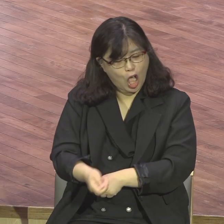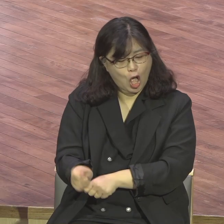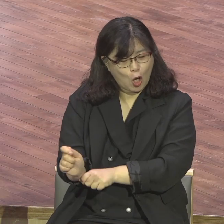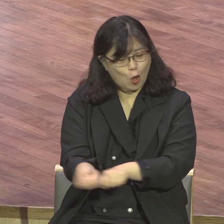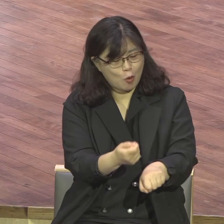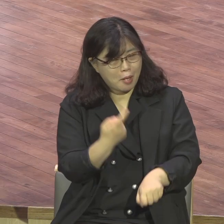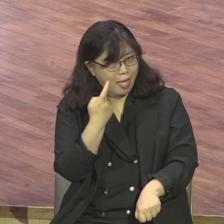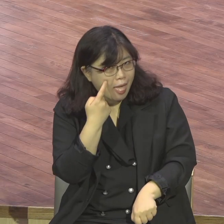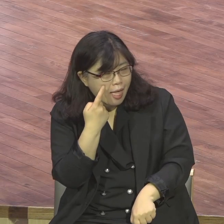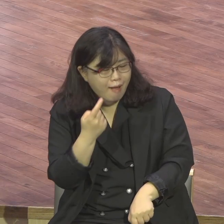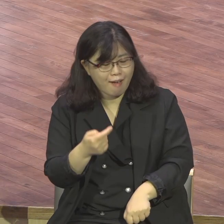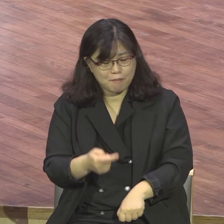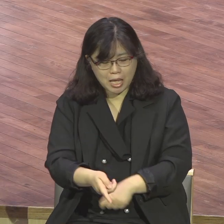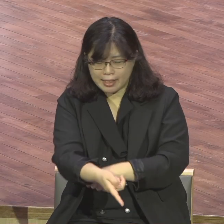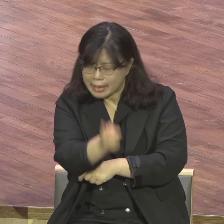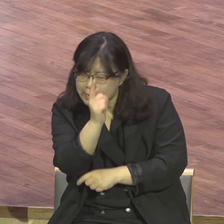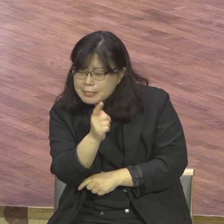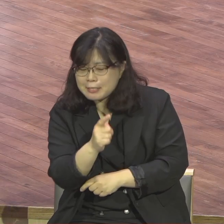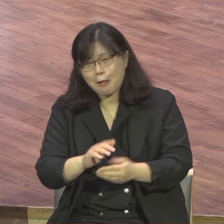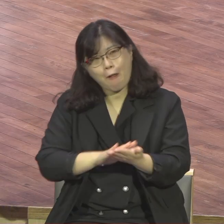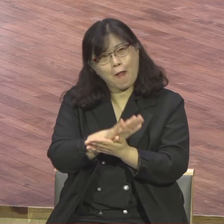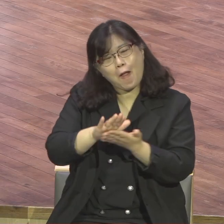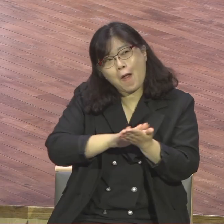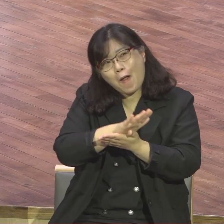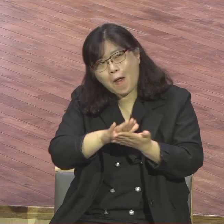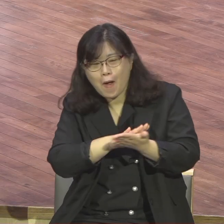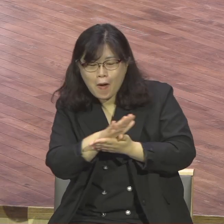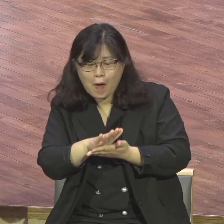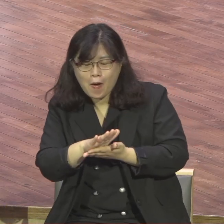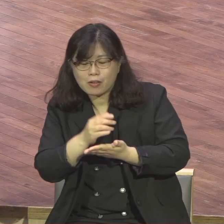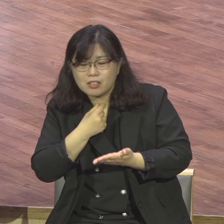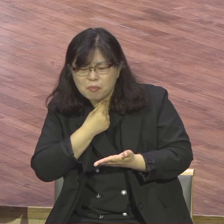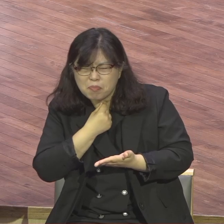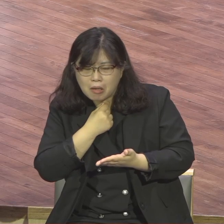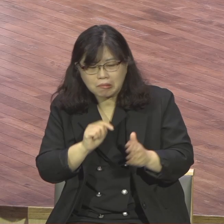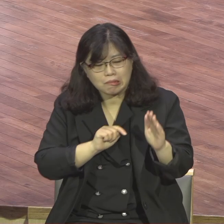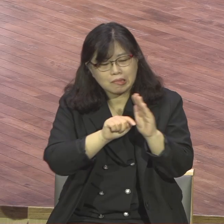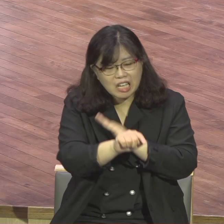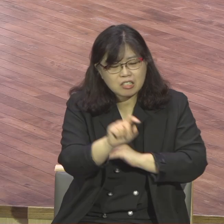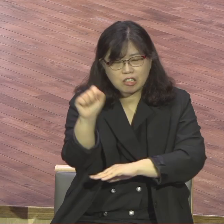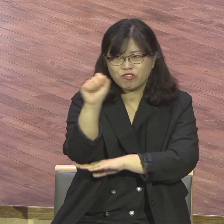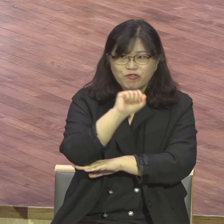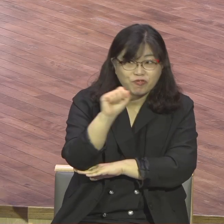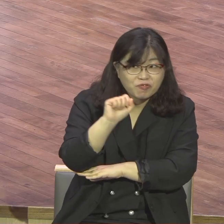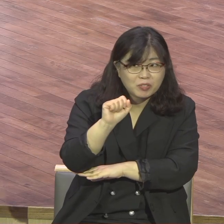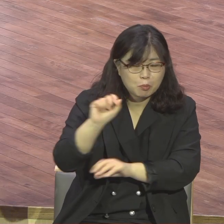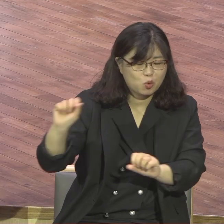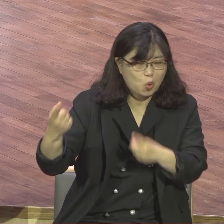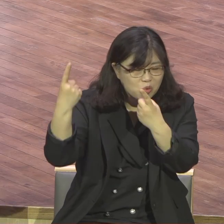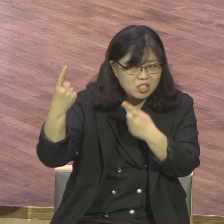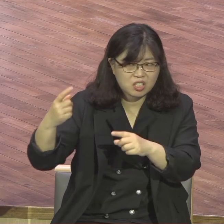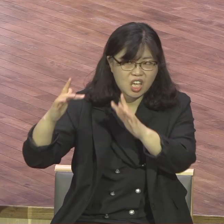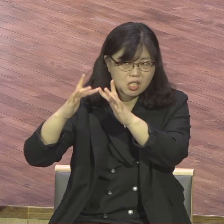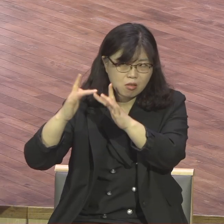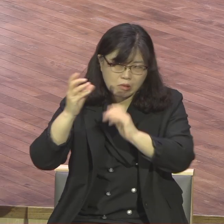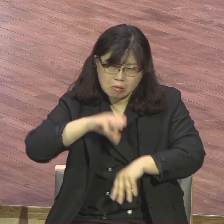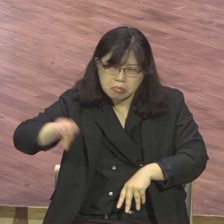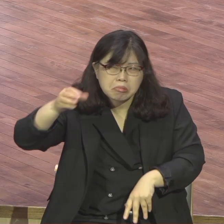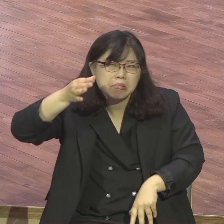아마 그렇지 않겠지만은 지금 바자마 입고 앉아서 커피 마시면서 보고